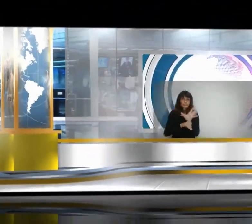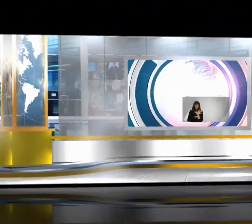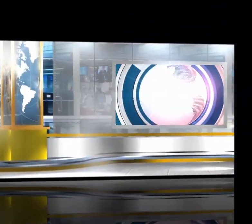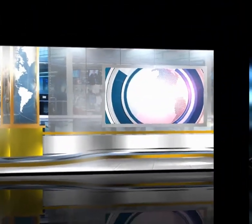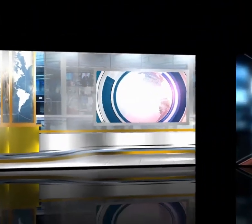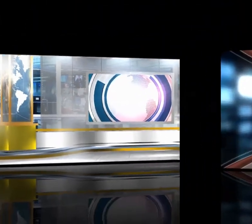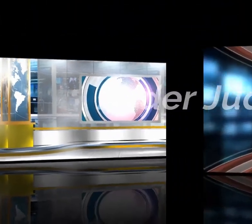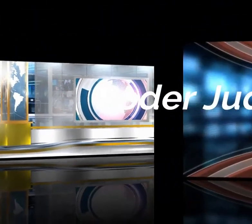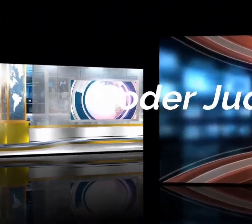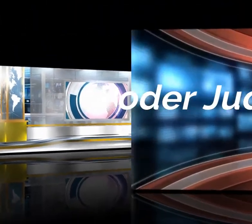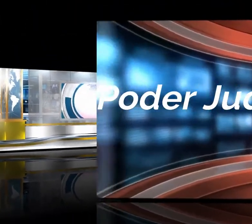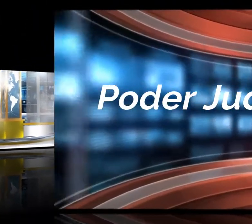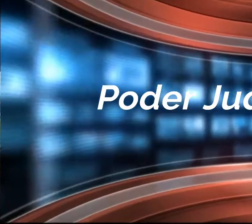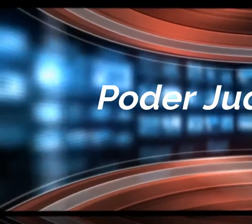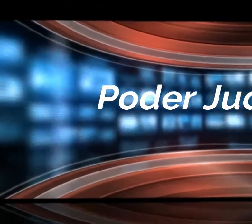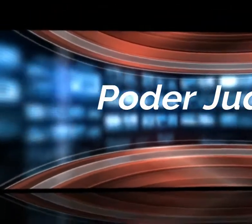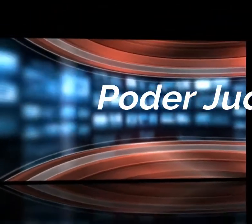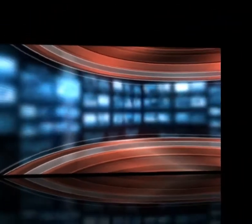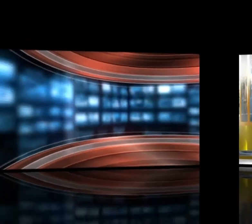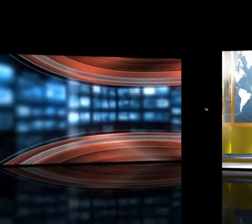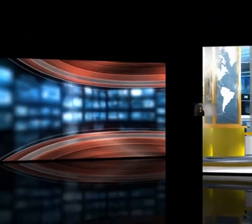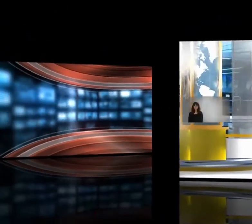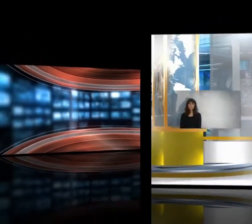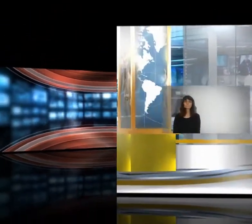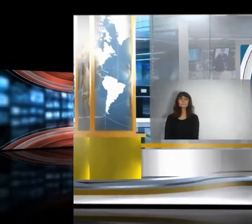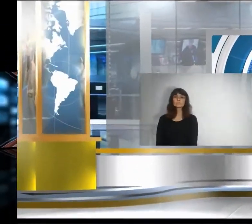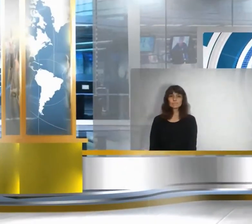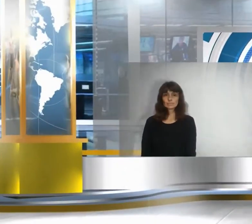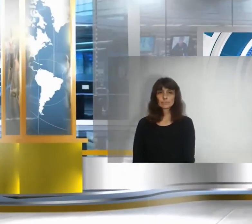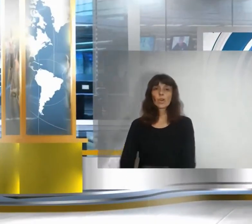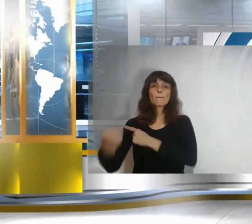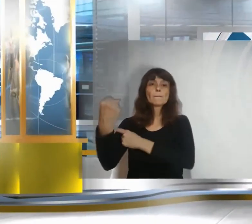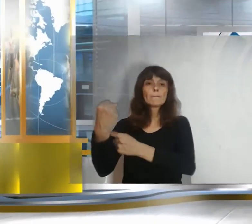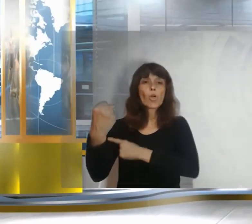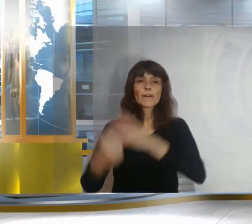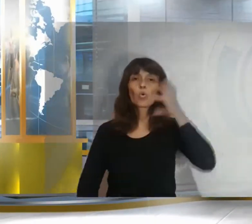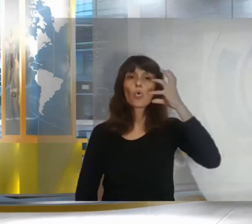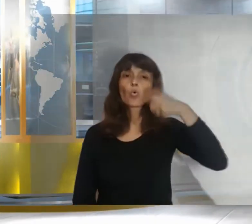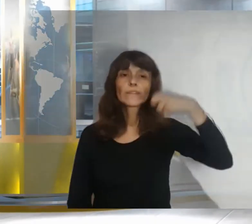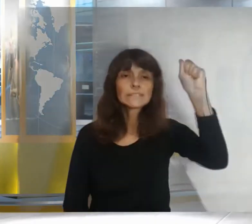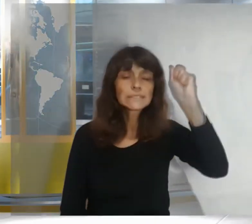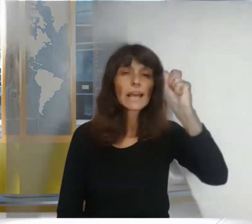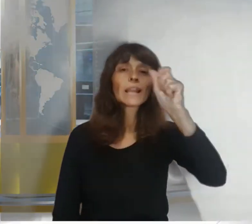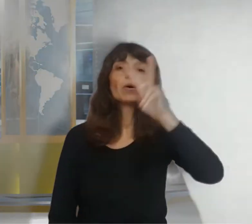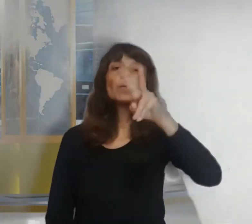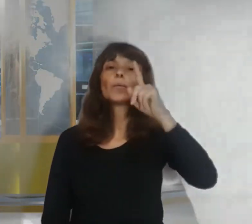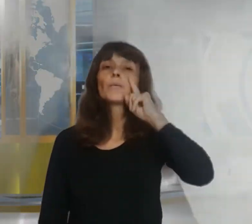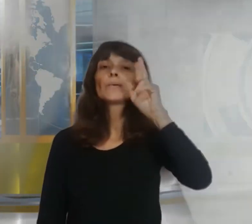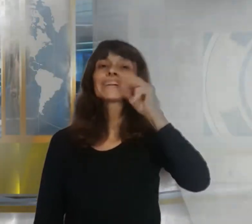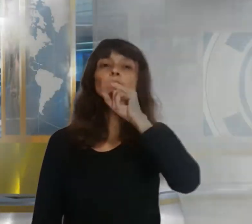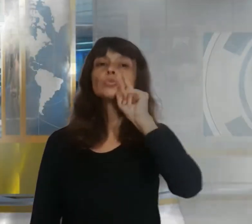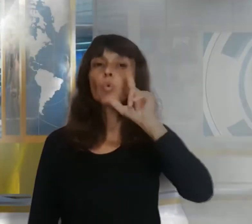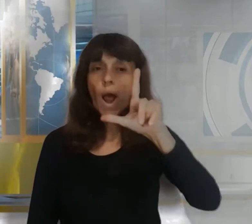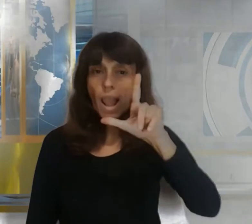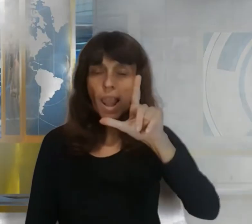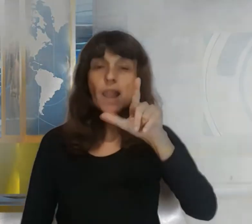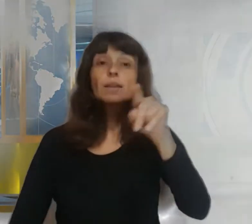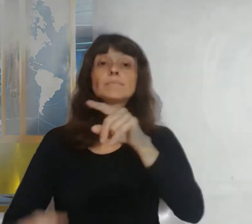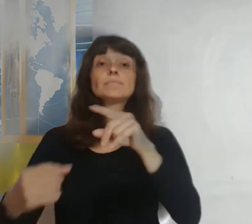Poder Judicial virtualizado El Poder Judicial retomará su actividad el próximo primero de febrero